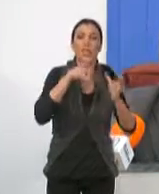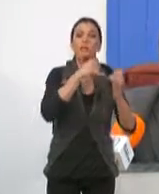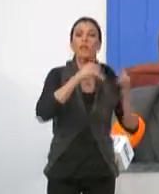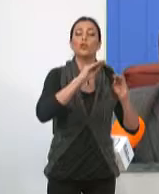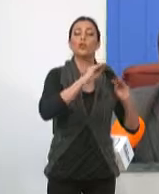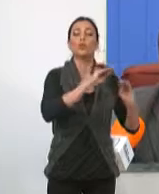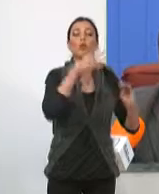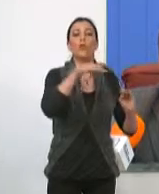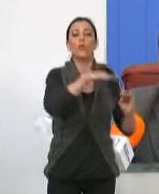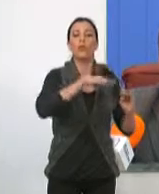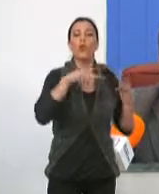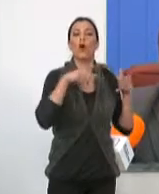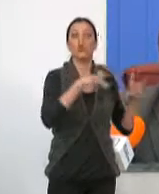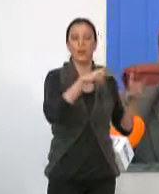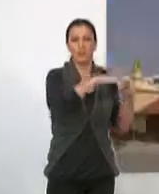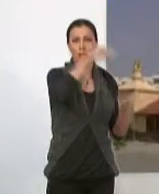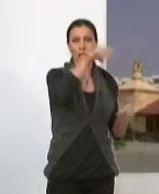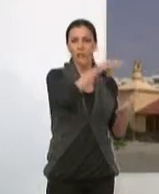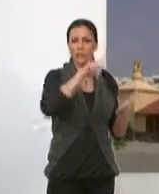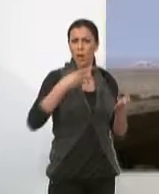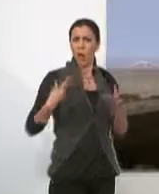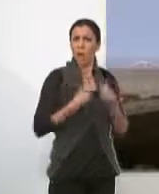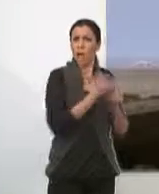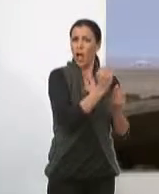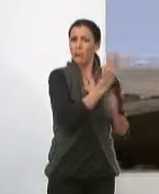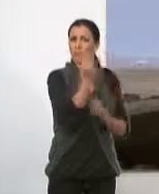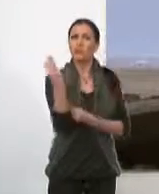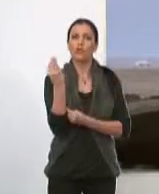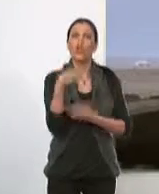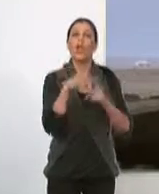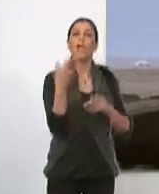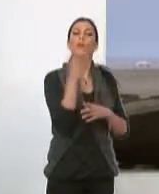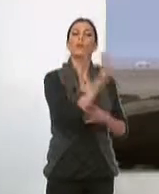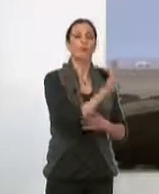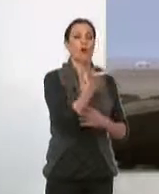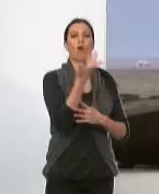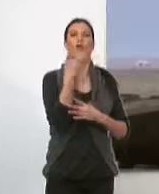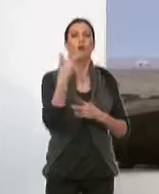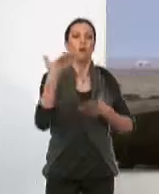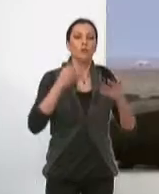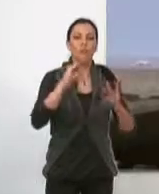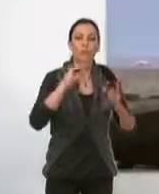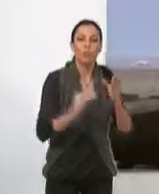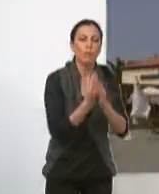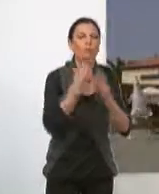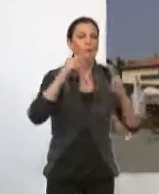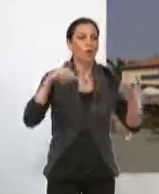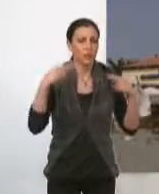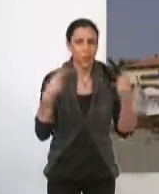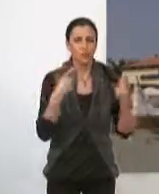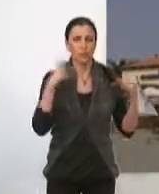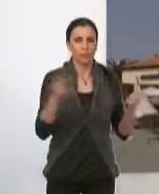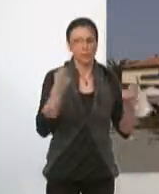chiringuito celebrado en el Hotel Salobreña y acompañados por varios expositores de proveedores de los